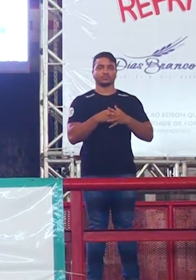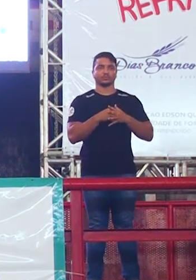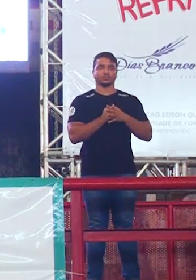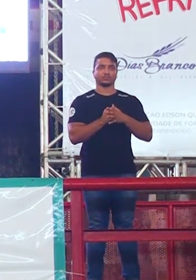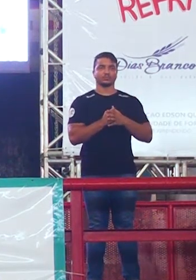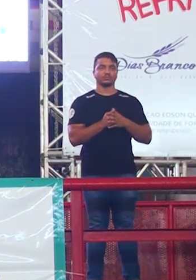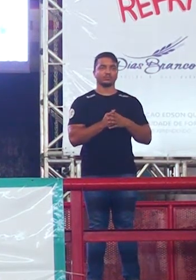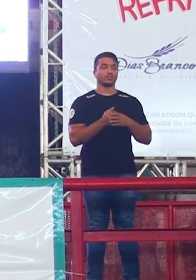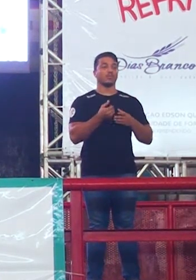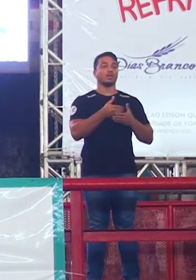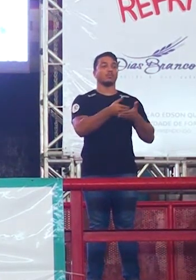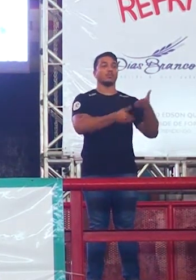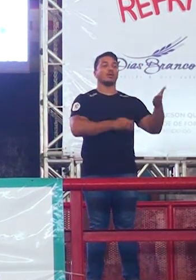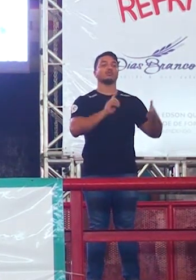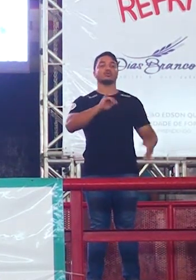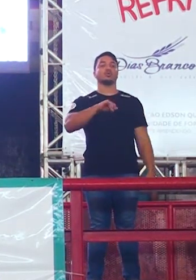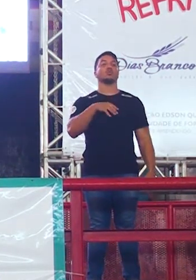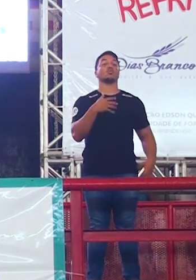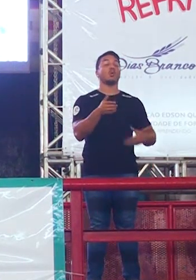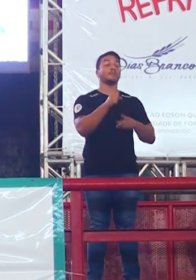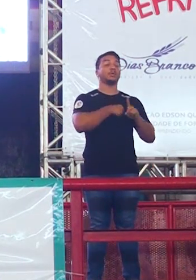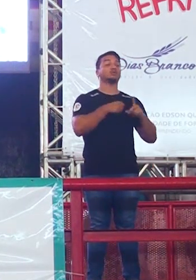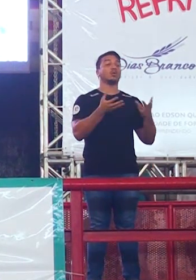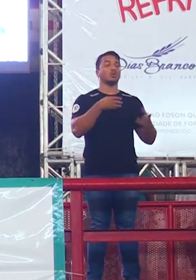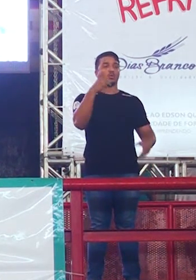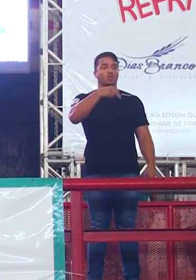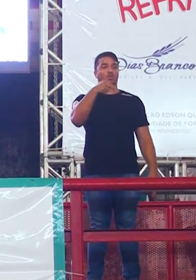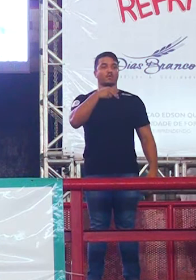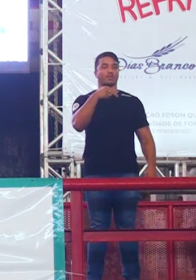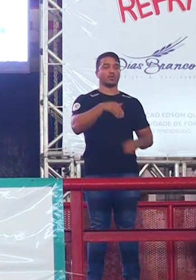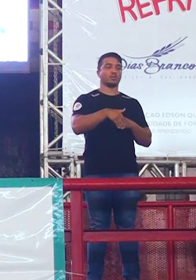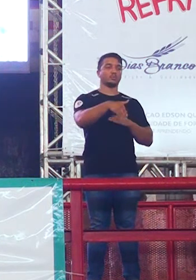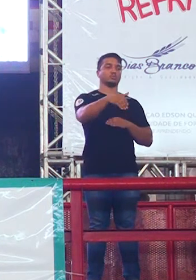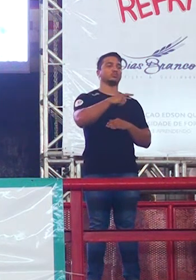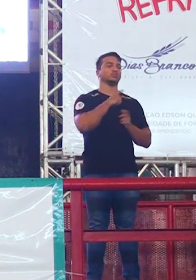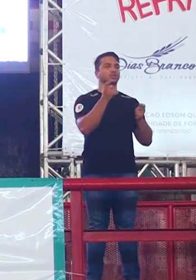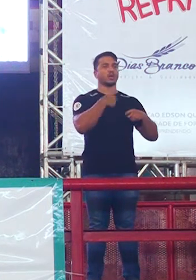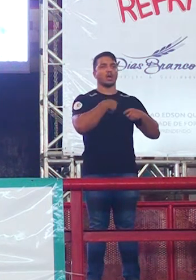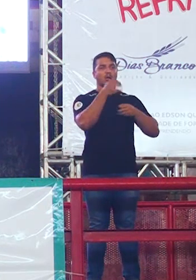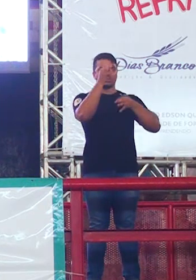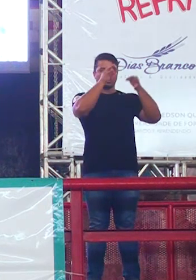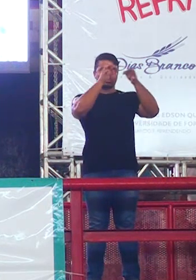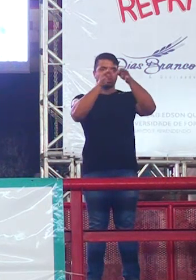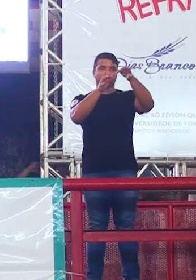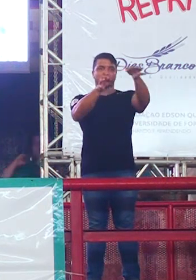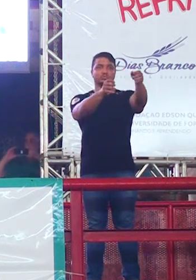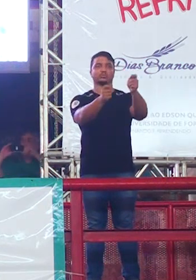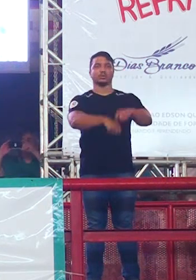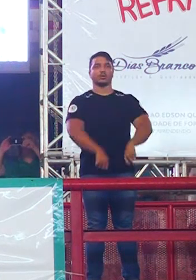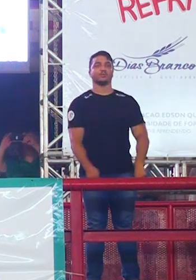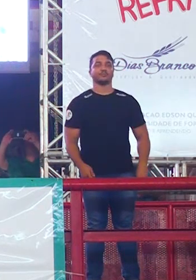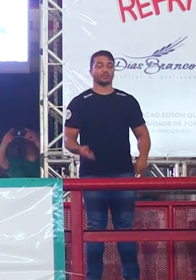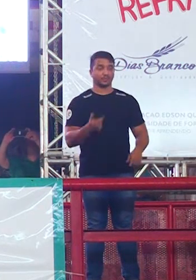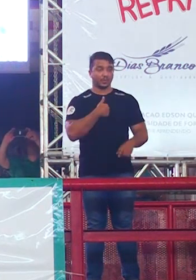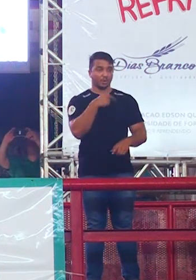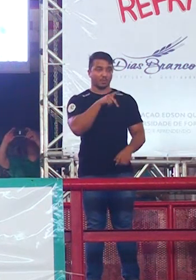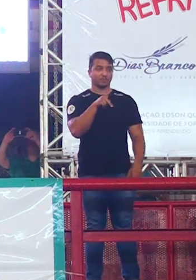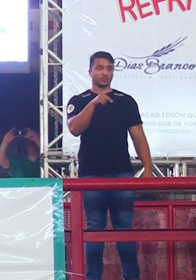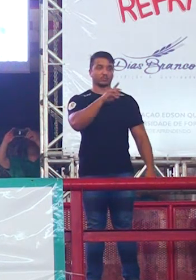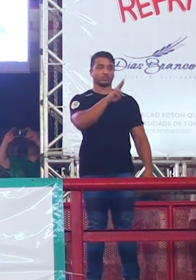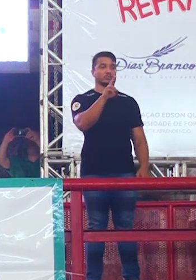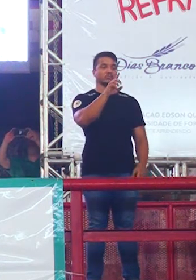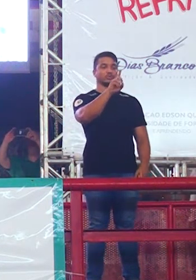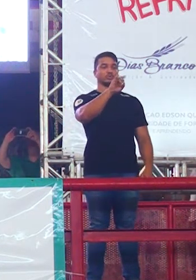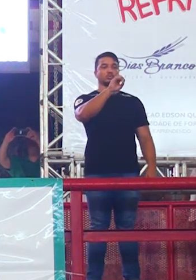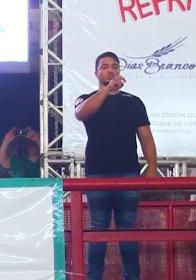é em novembro, dá tempo de sobra para você se preparar até lá, tá bom? Então, sou o professor Dionísio,